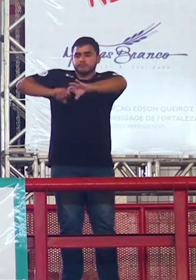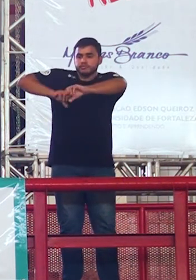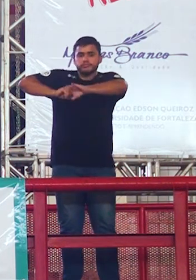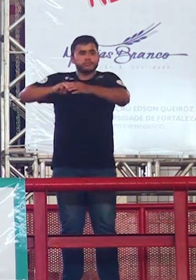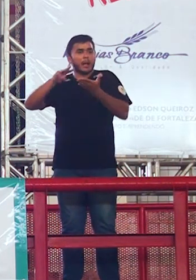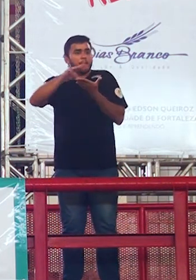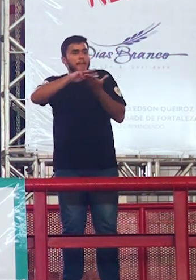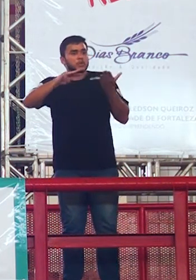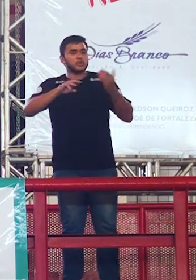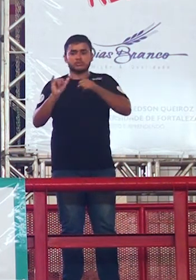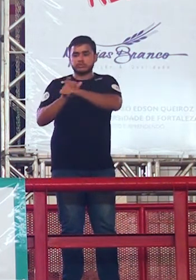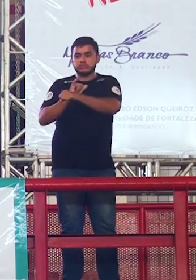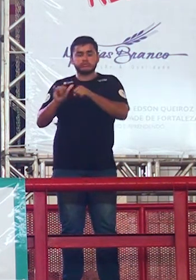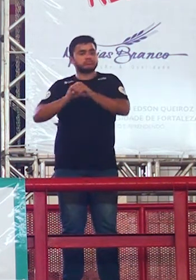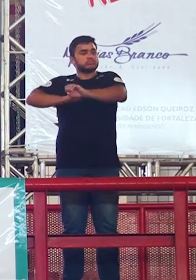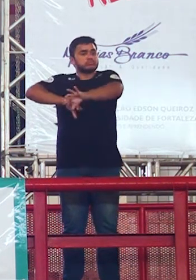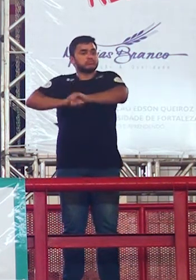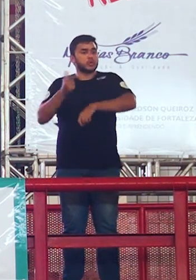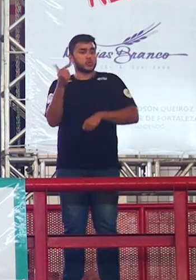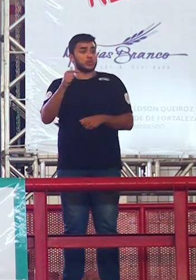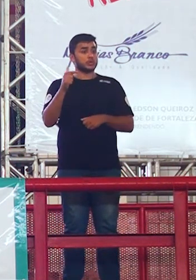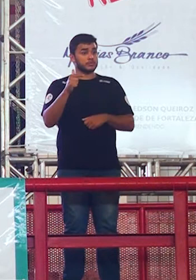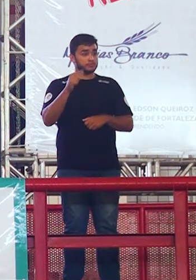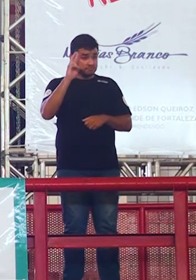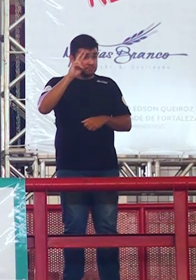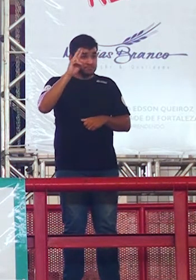olha aí começou a aparecer